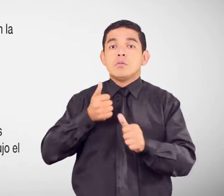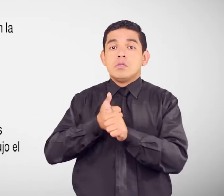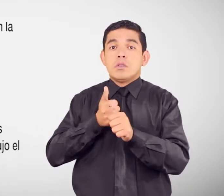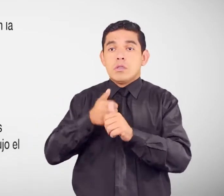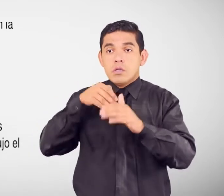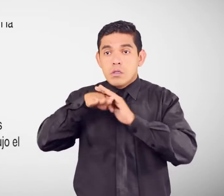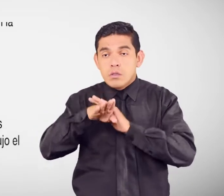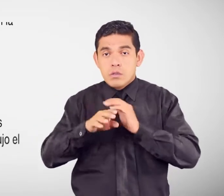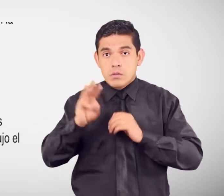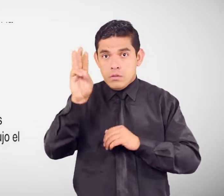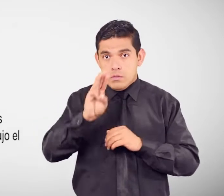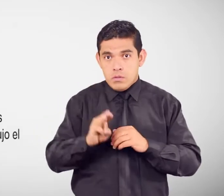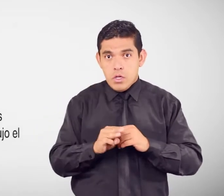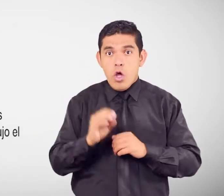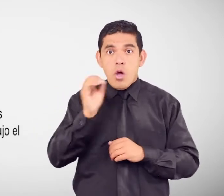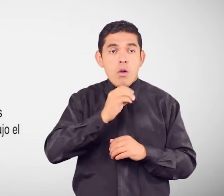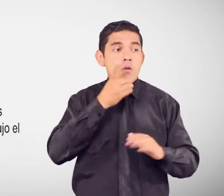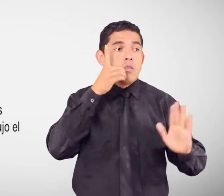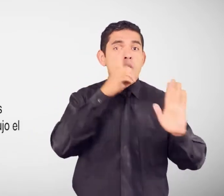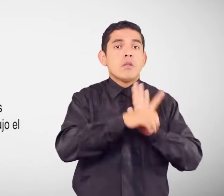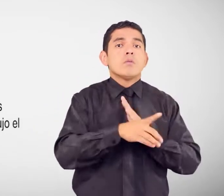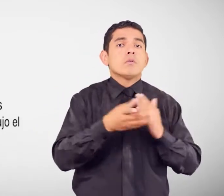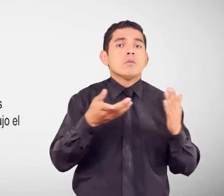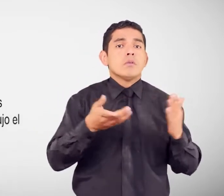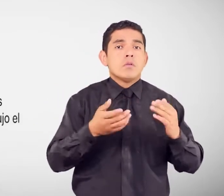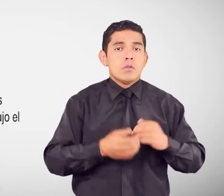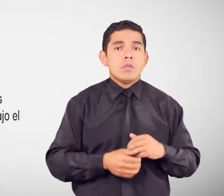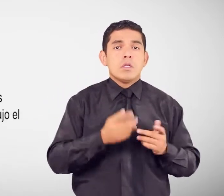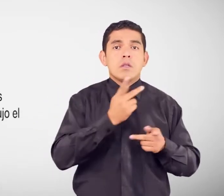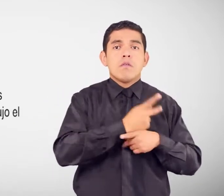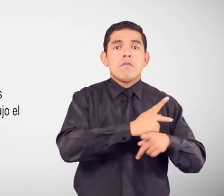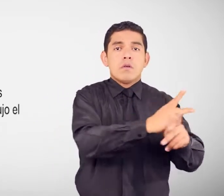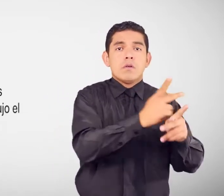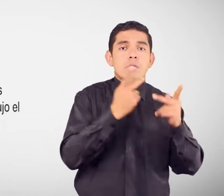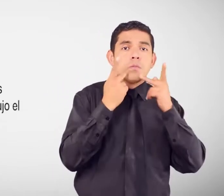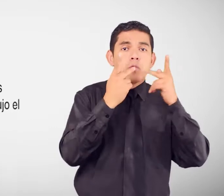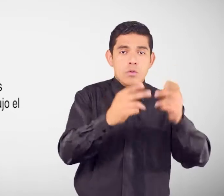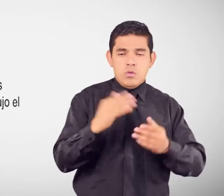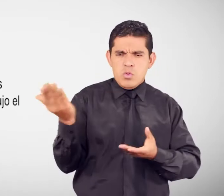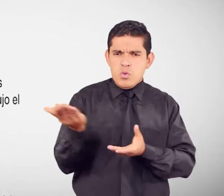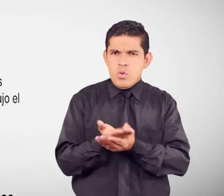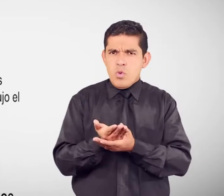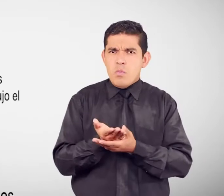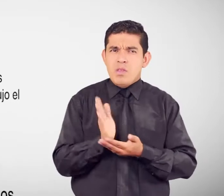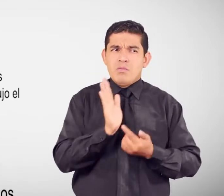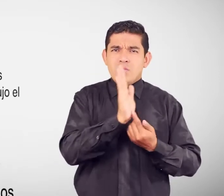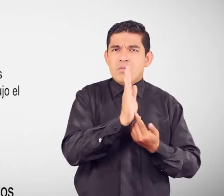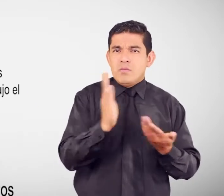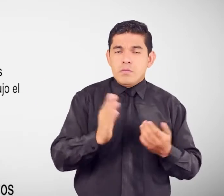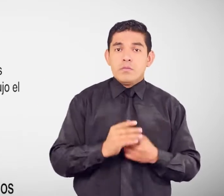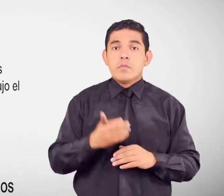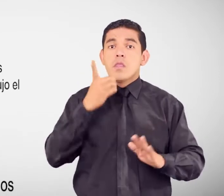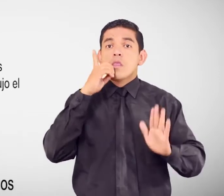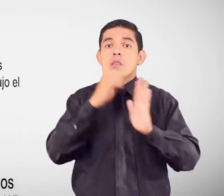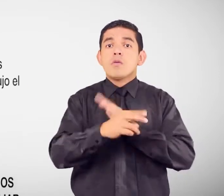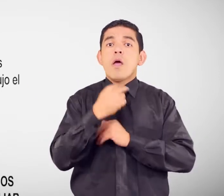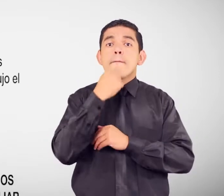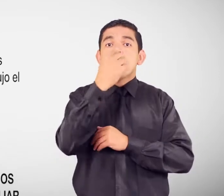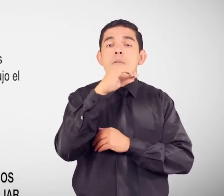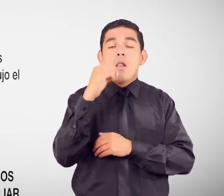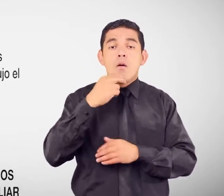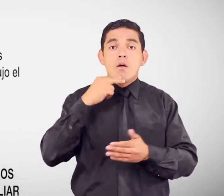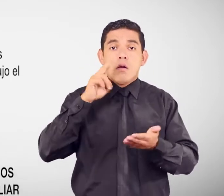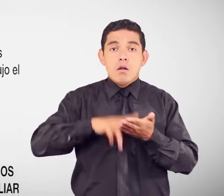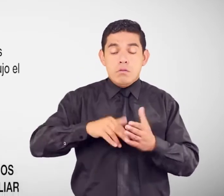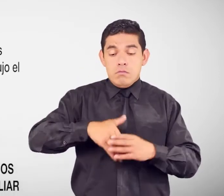Documentos Que se deben presentar Denuncia verbal O por escrito Que indique tus nombres Y apellidos Y las circunstancias En las